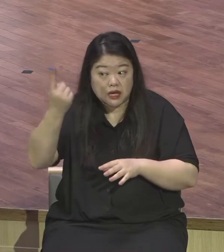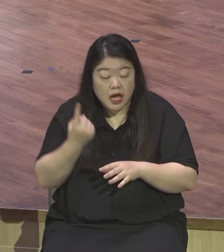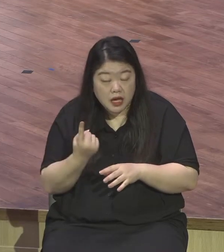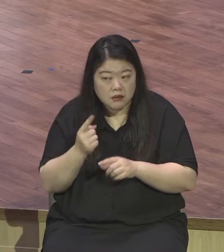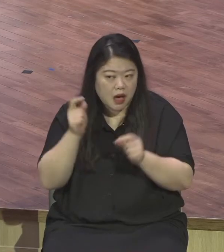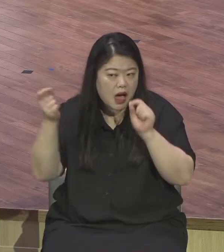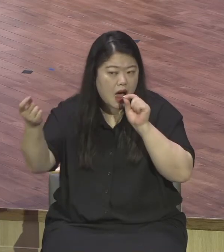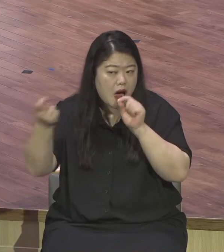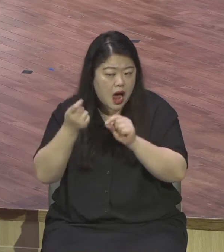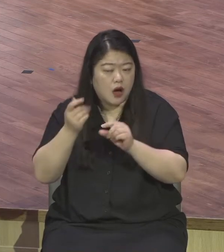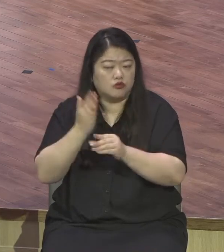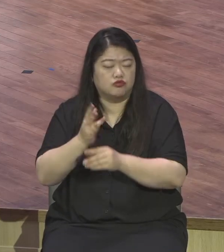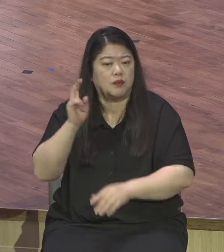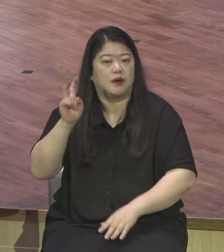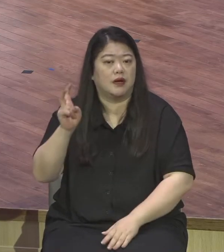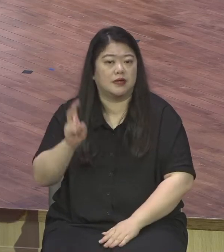십자가 질 것이다 지금 미리 이야기했어요